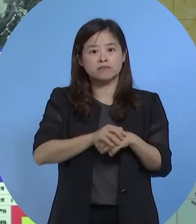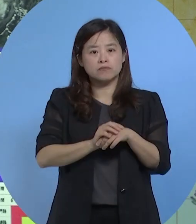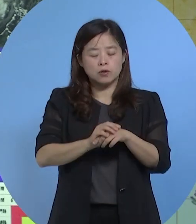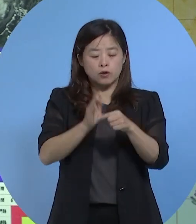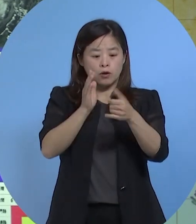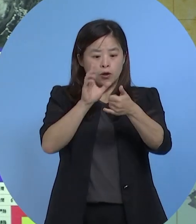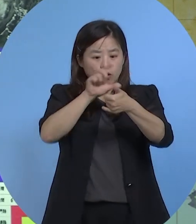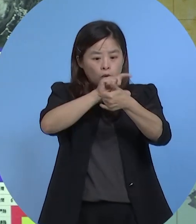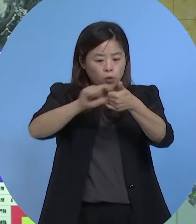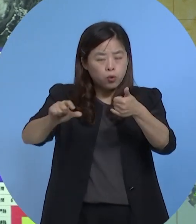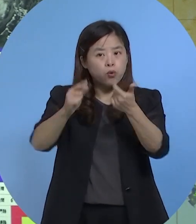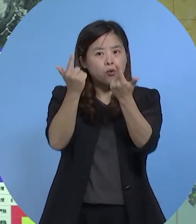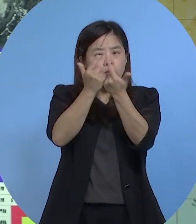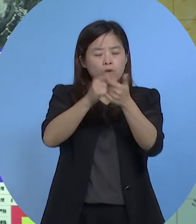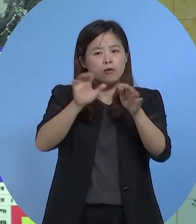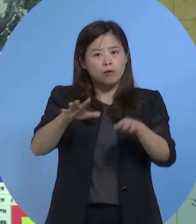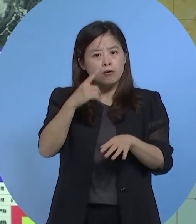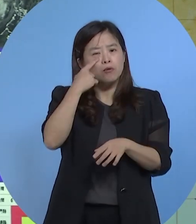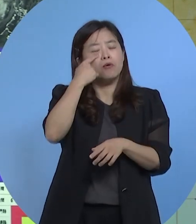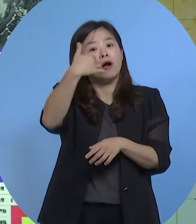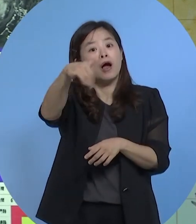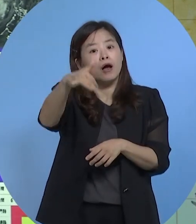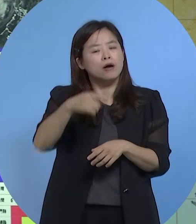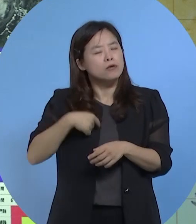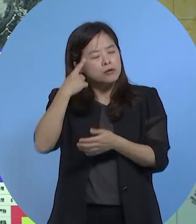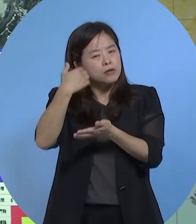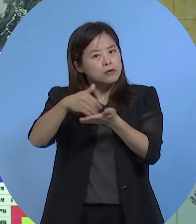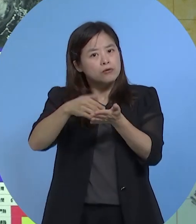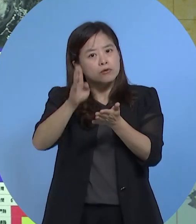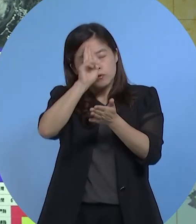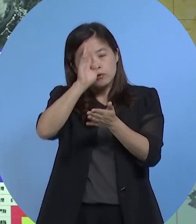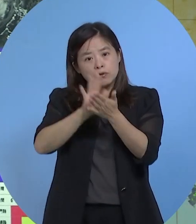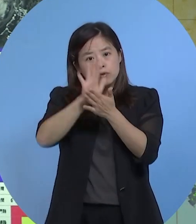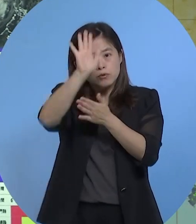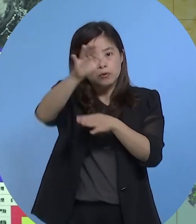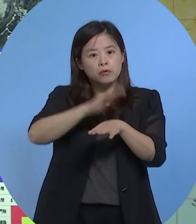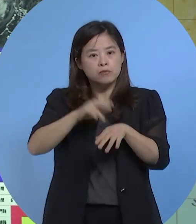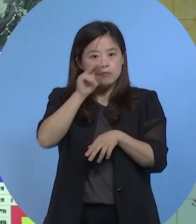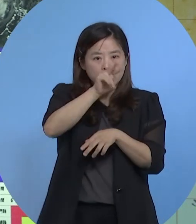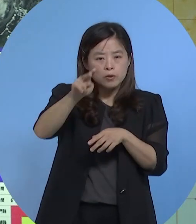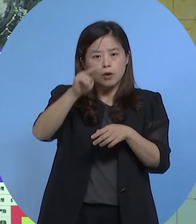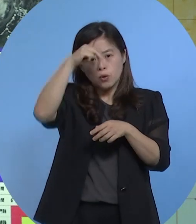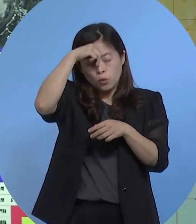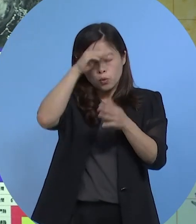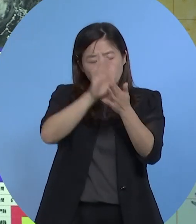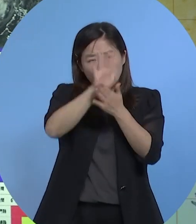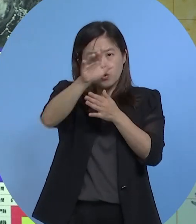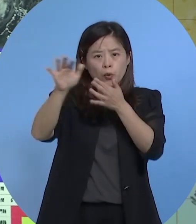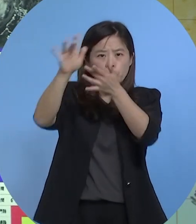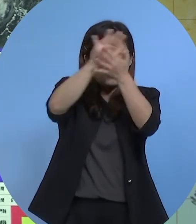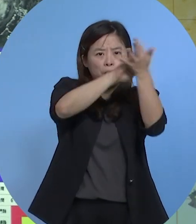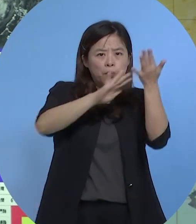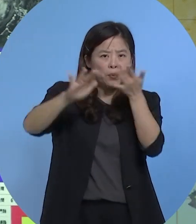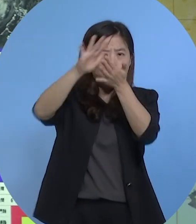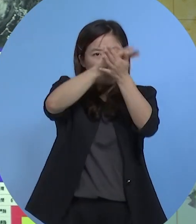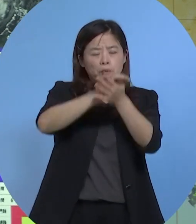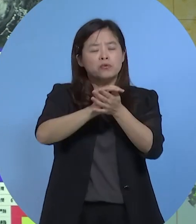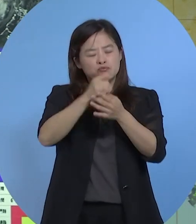跟北部目前的降雨并没有很多但是我们预期在中午过后会有明显的午后热对流发暗起来因此我们预期在